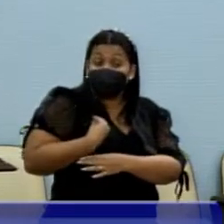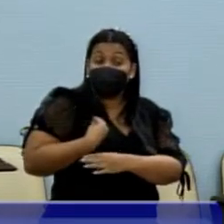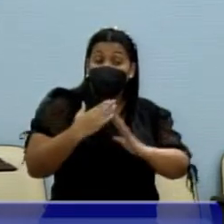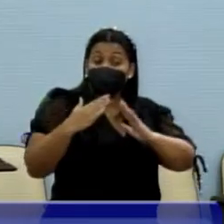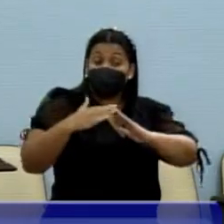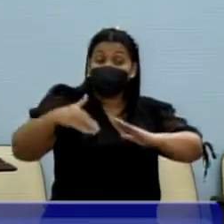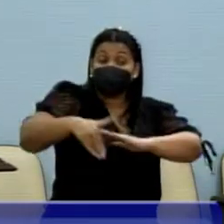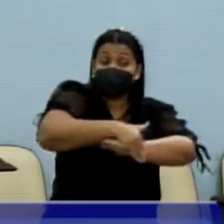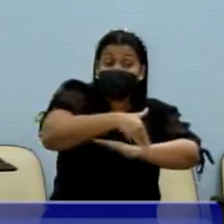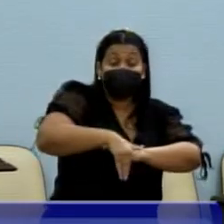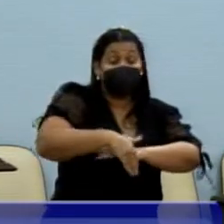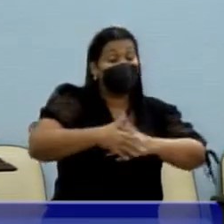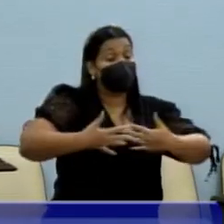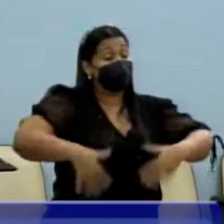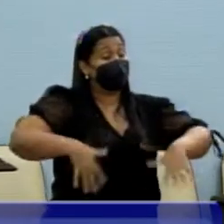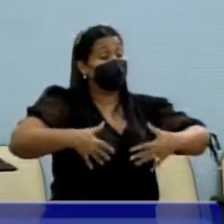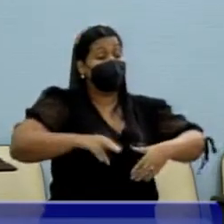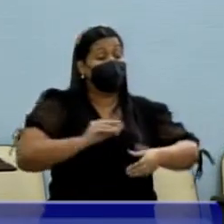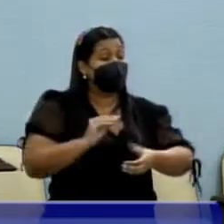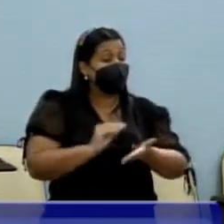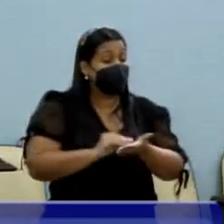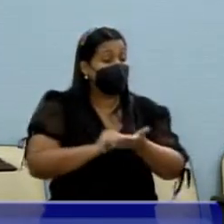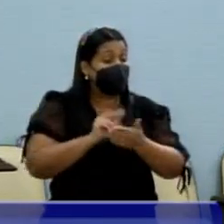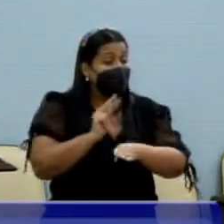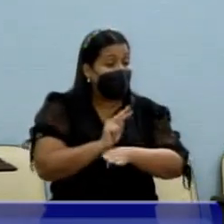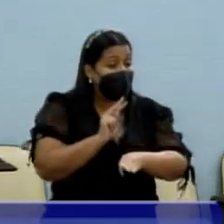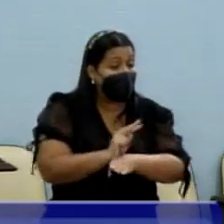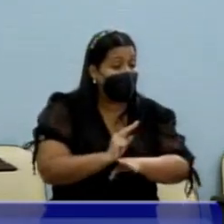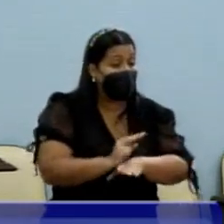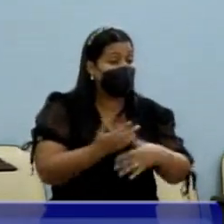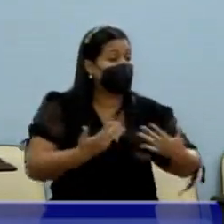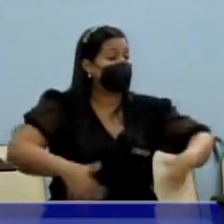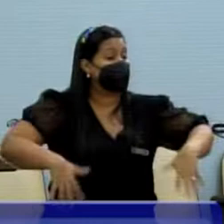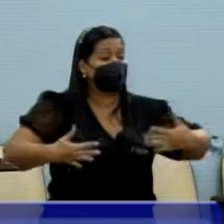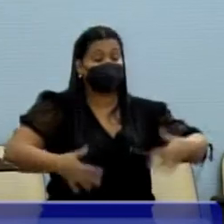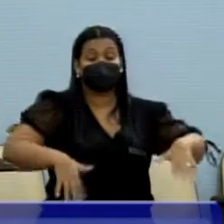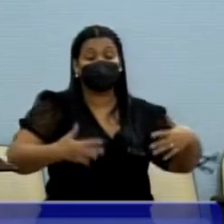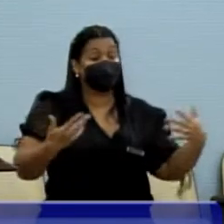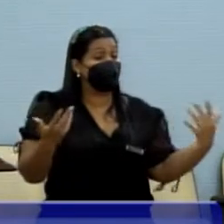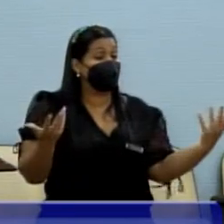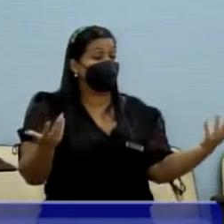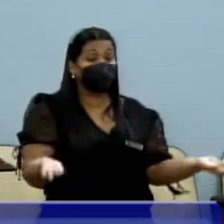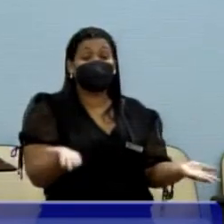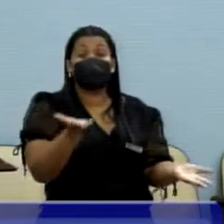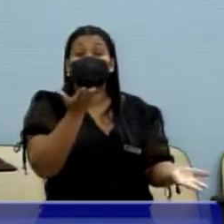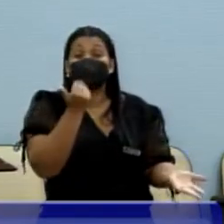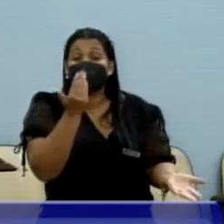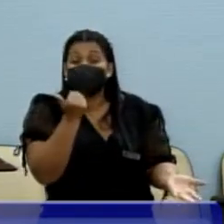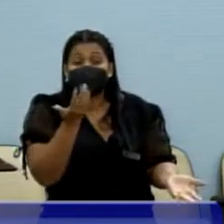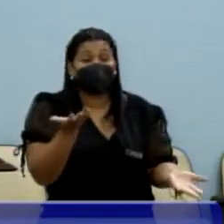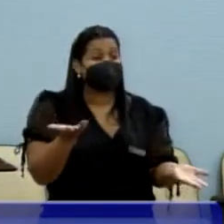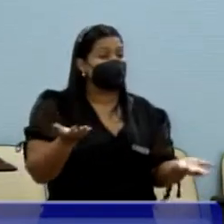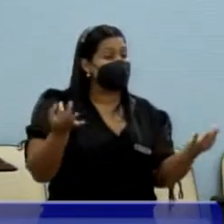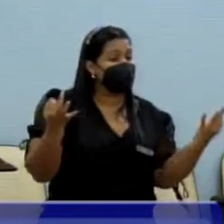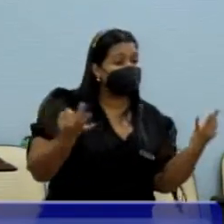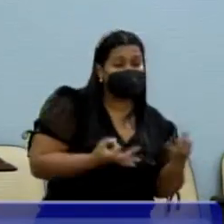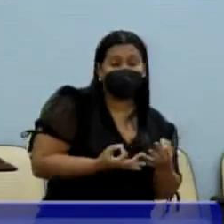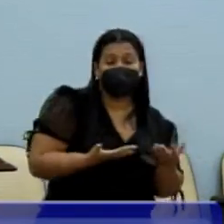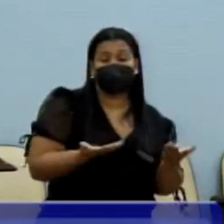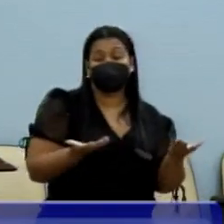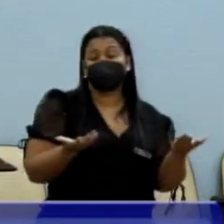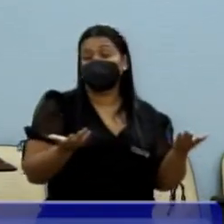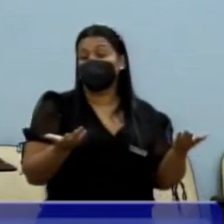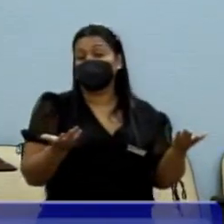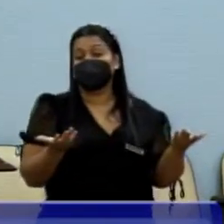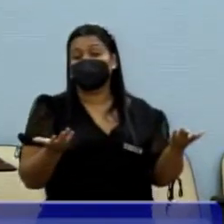desprotegida socialmente, sem condição de uma alimentação digna, sem condição